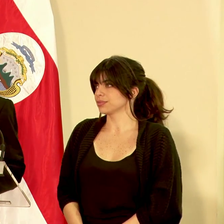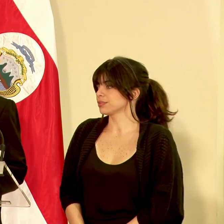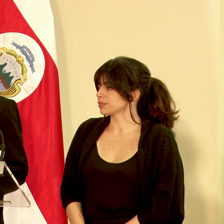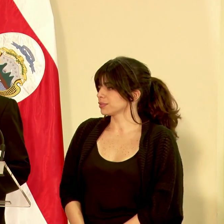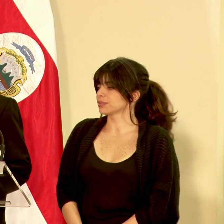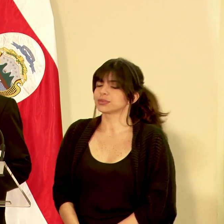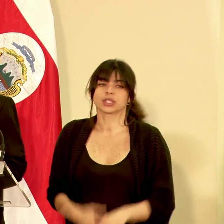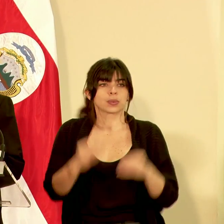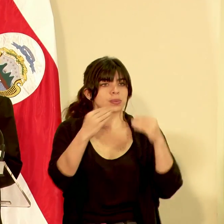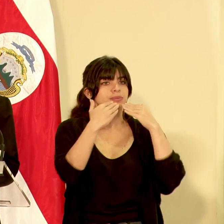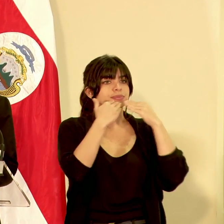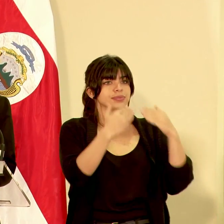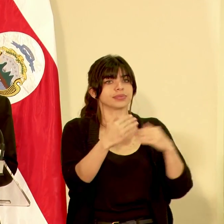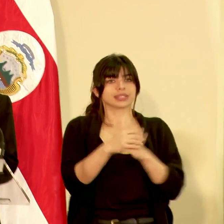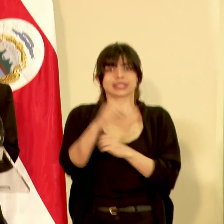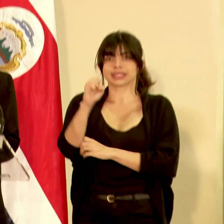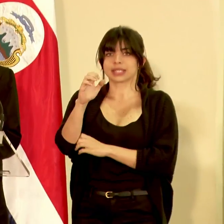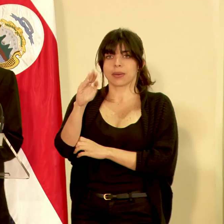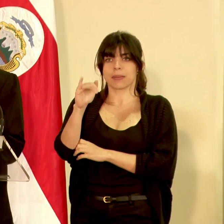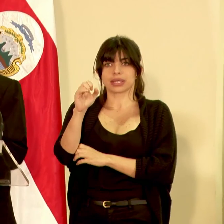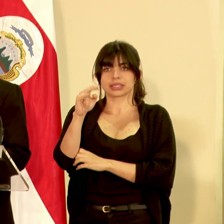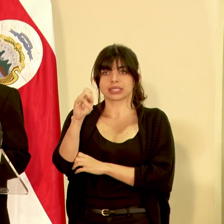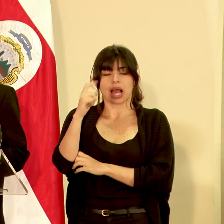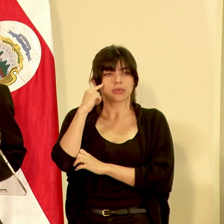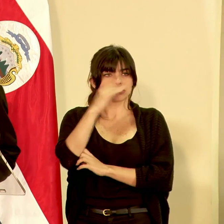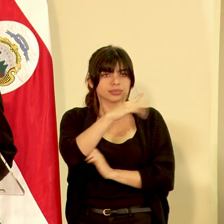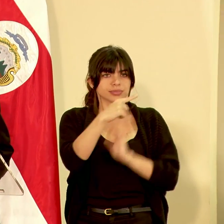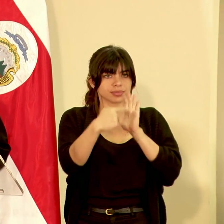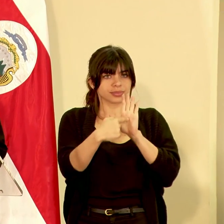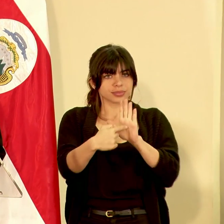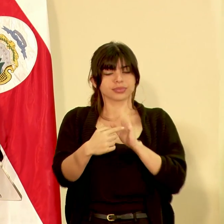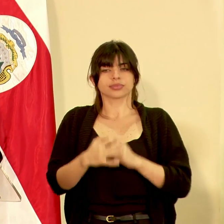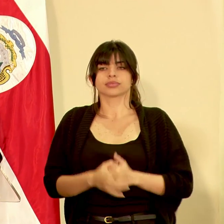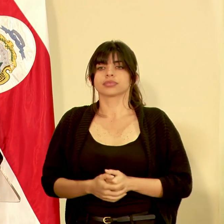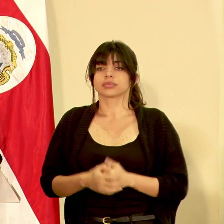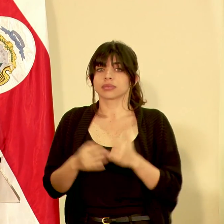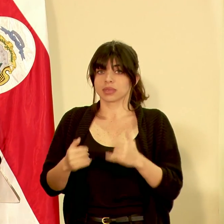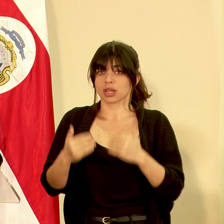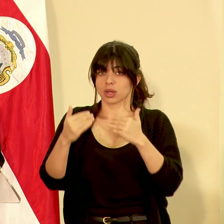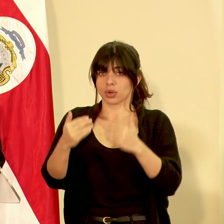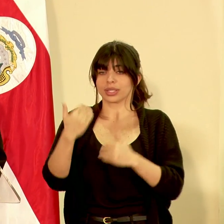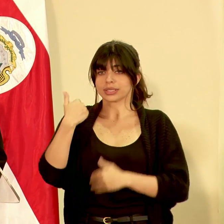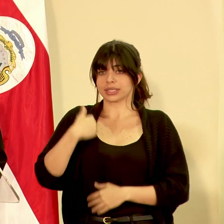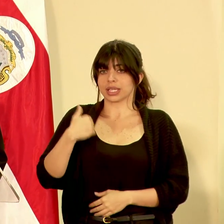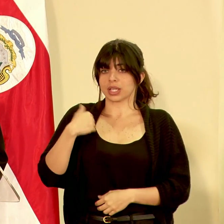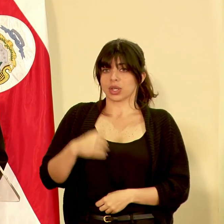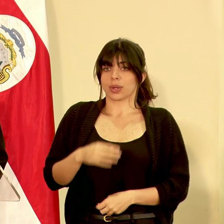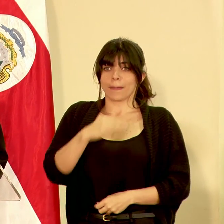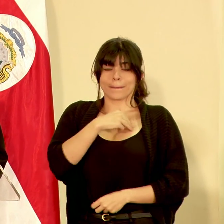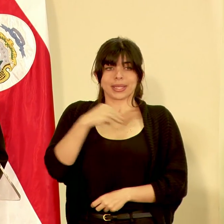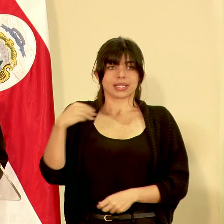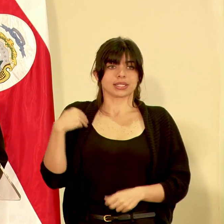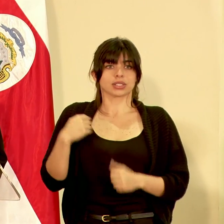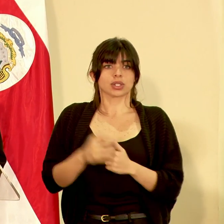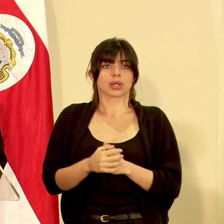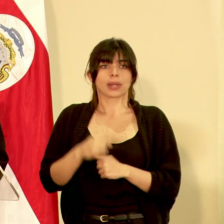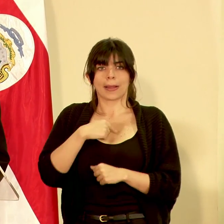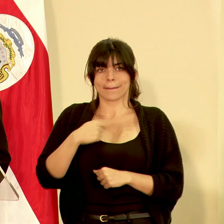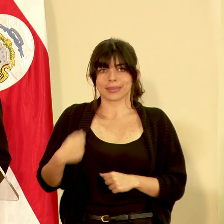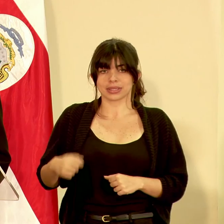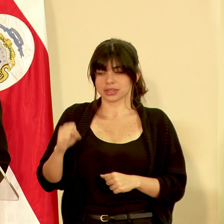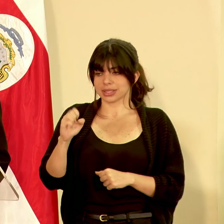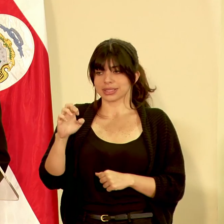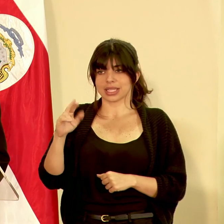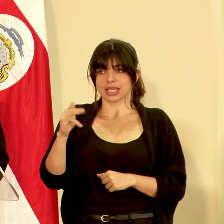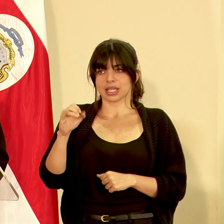muchas gracias a don Sebastián Urbina por su presentación seguidamente el señor ministro de la presidencia